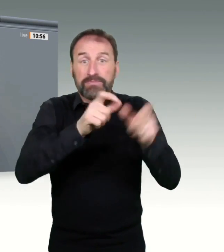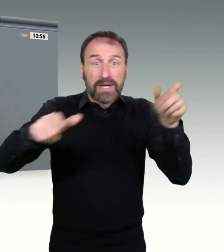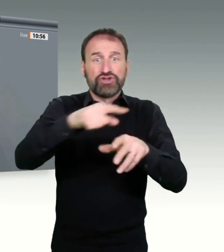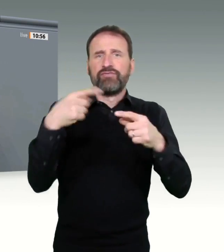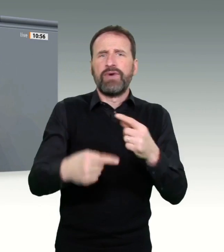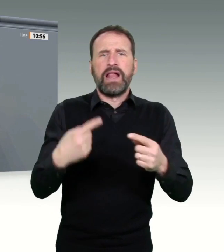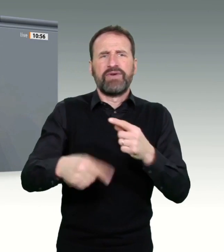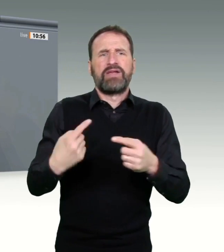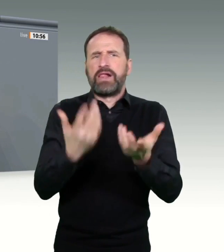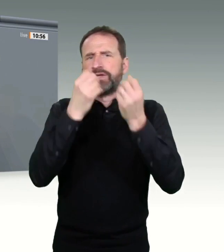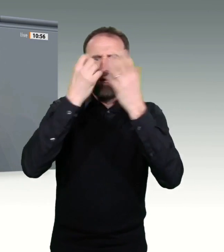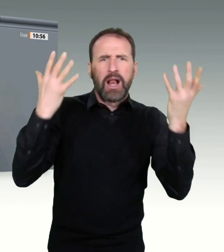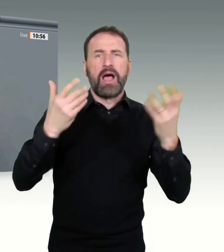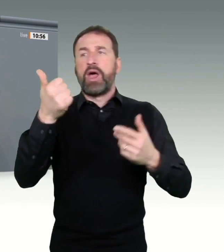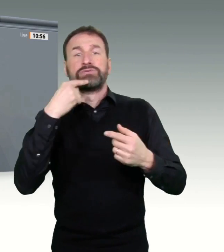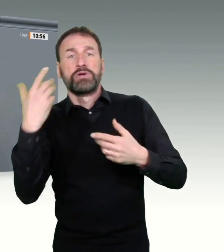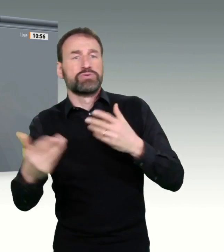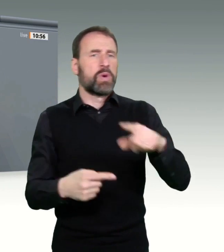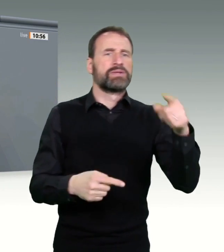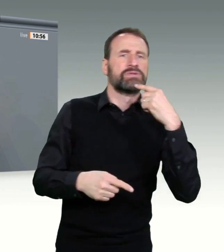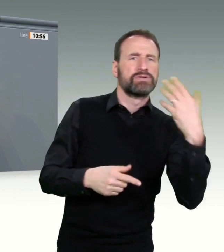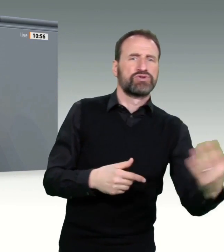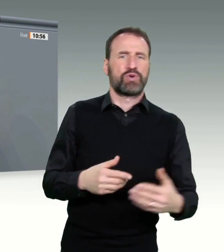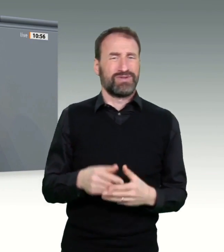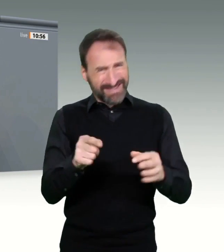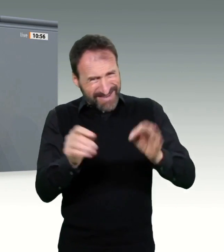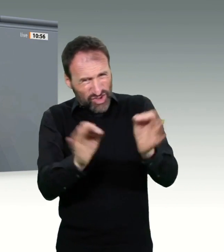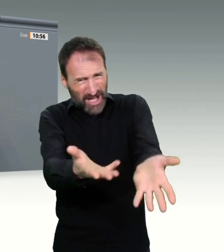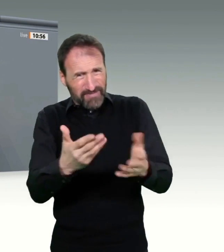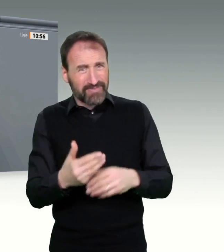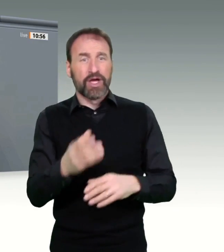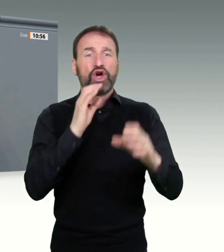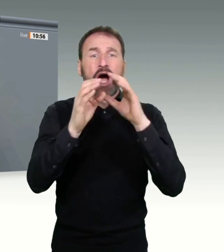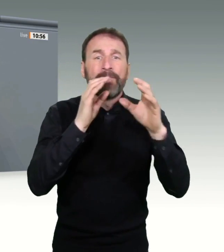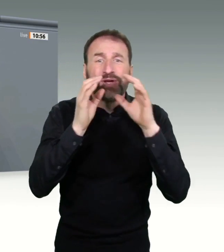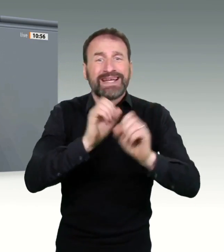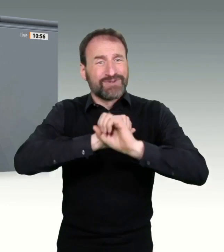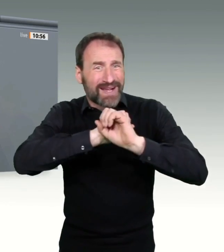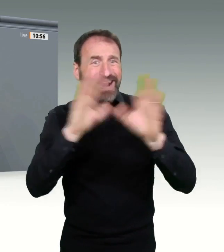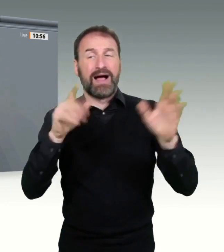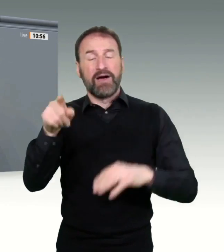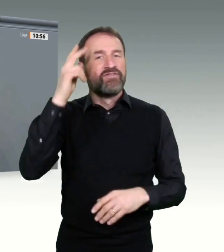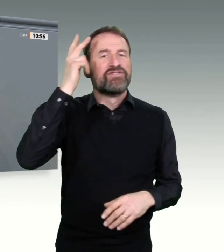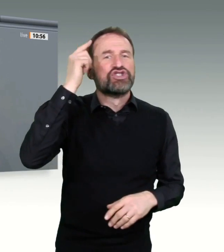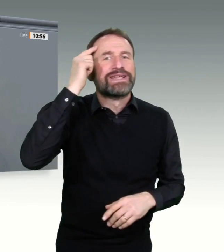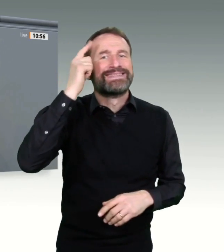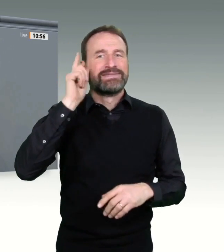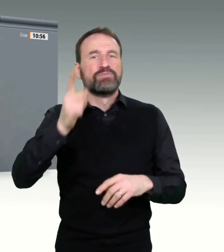wissenschaftlich unterlegte Maßnahmen. Die haben wir in dieser Breite immer noch nicht. Durch einen Pandemierat, ich habe ihn schon